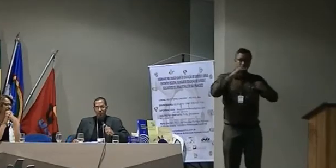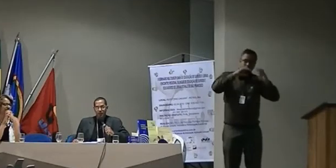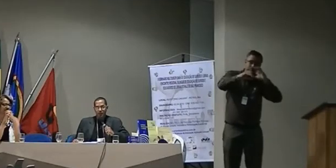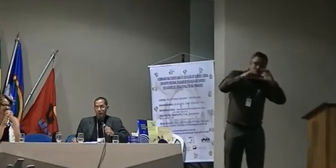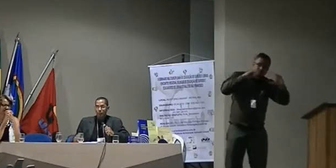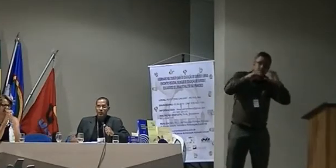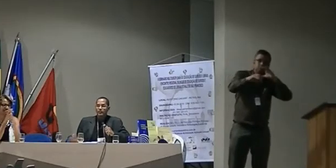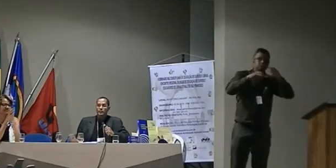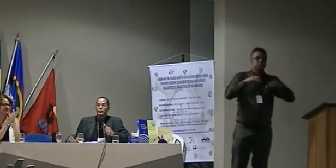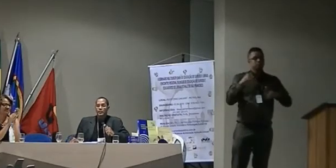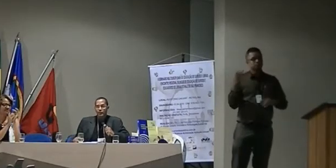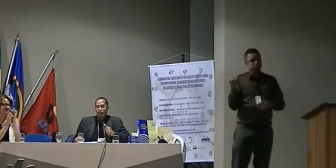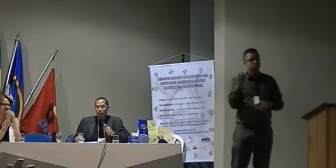sem comunicação isso é inviável